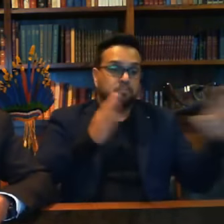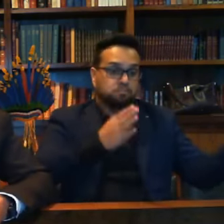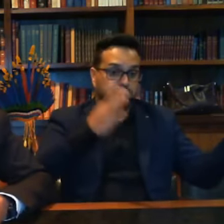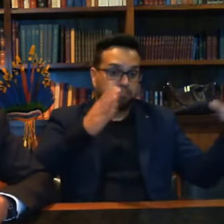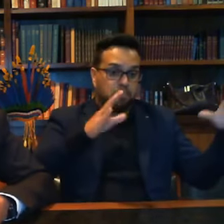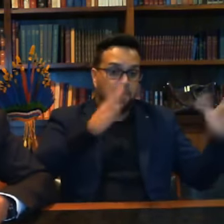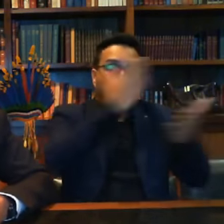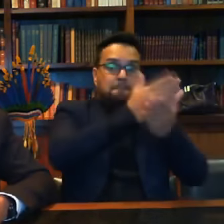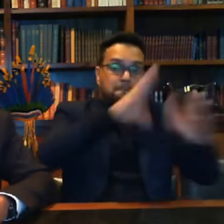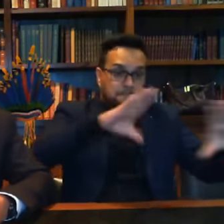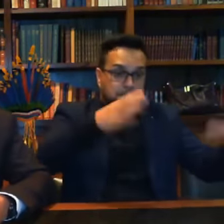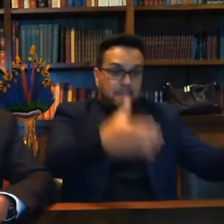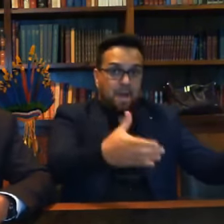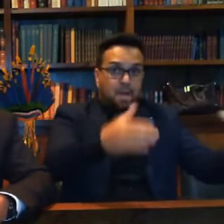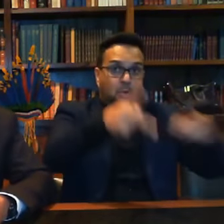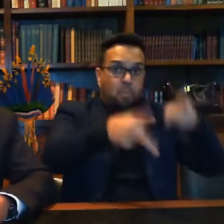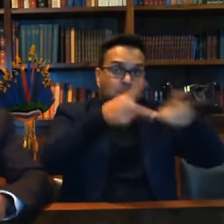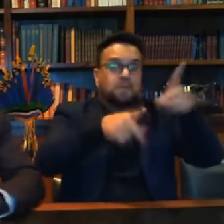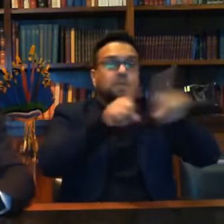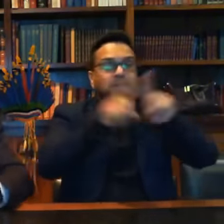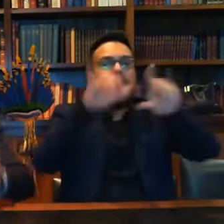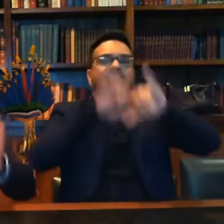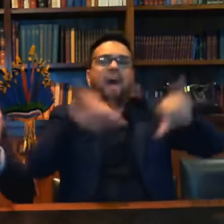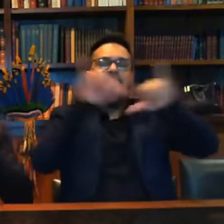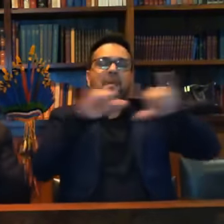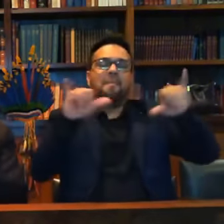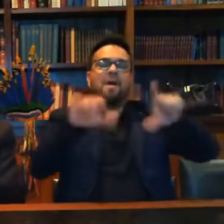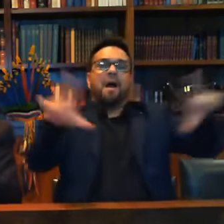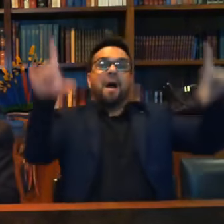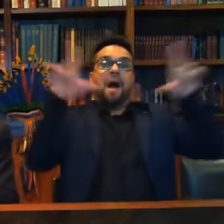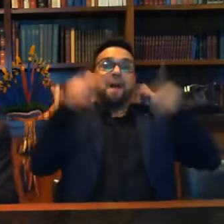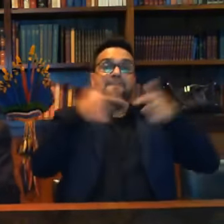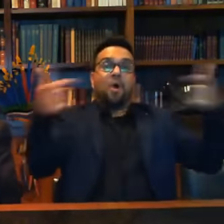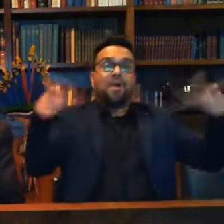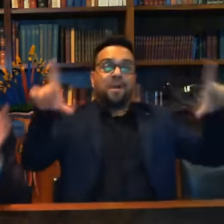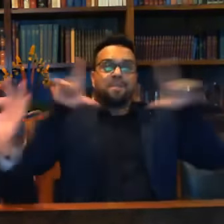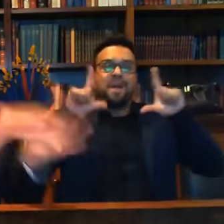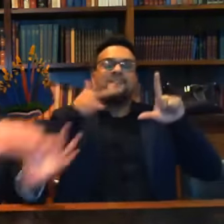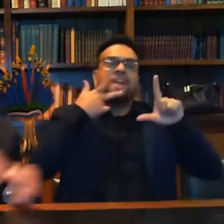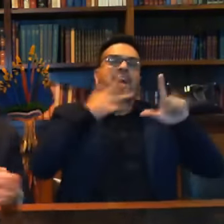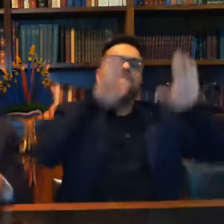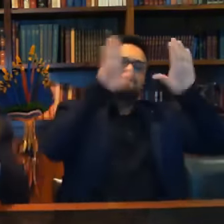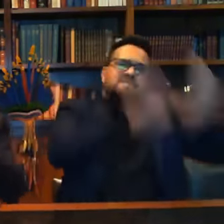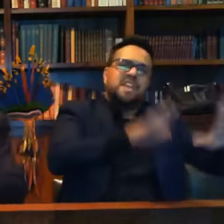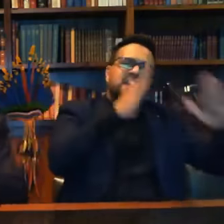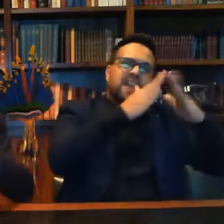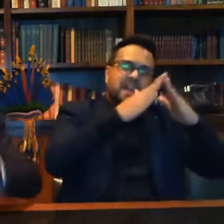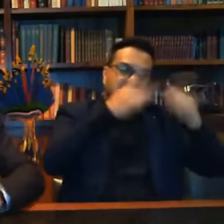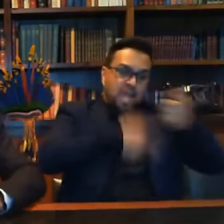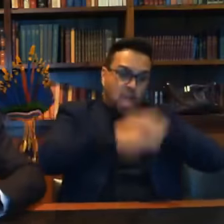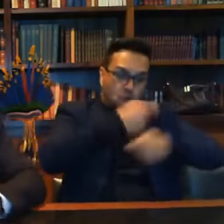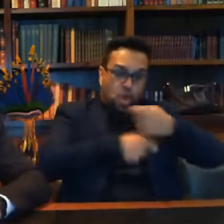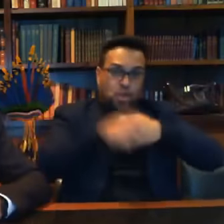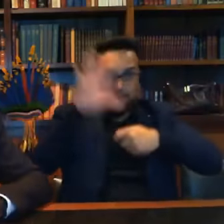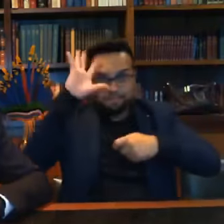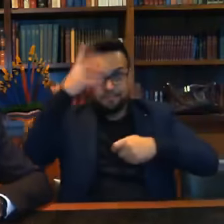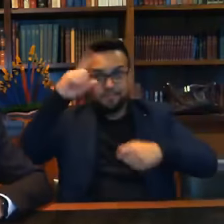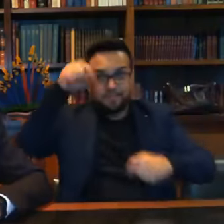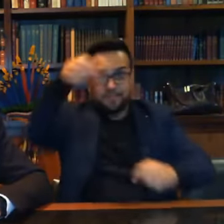E as campanhas apoiadas pela grande mídia eram fiquem em casa, a economia te vê depois. Chegou a conta.